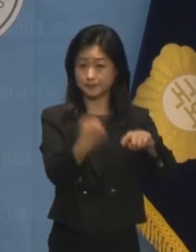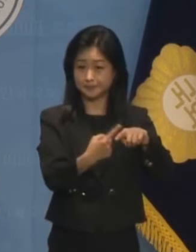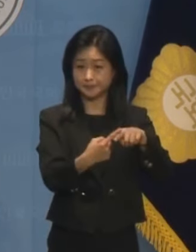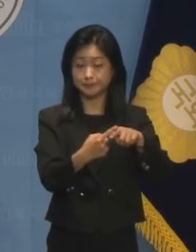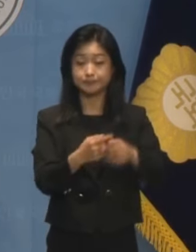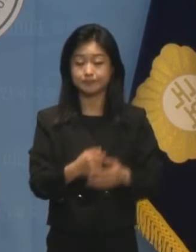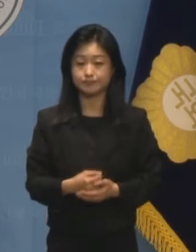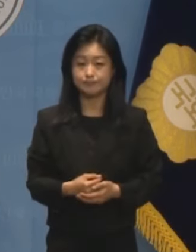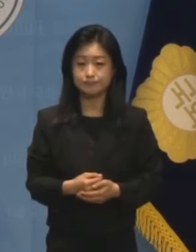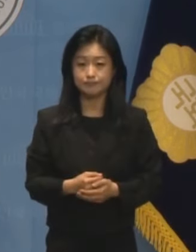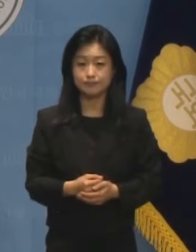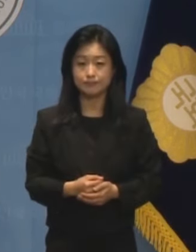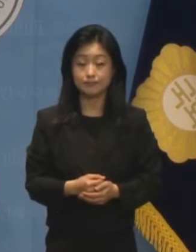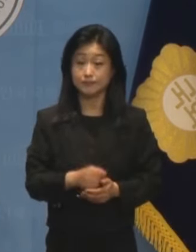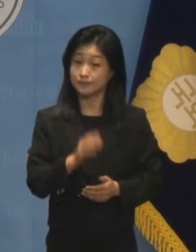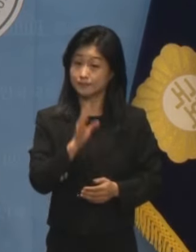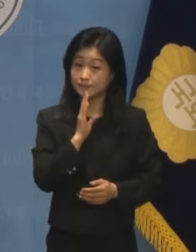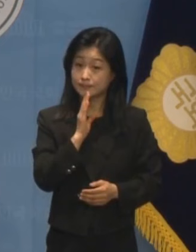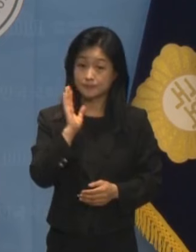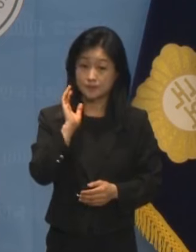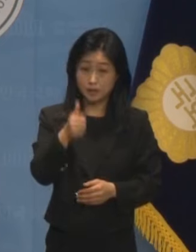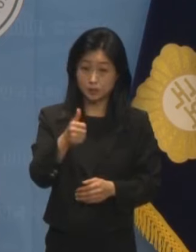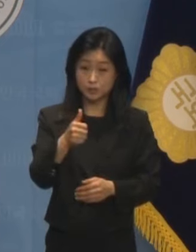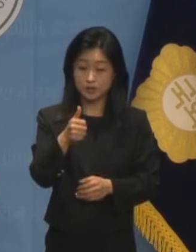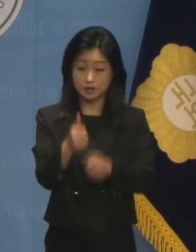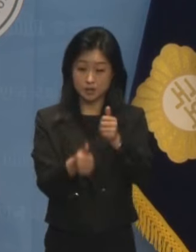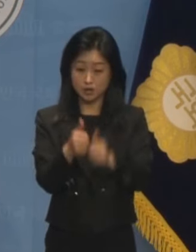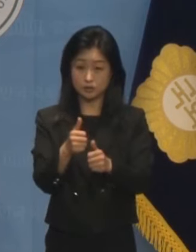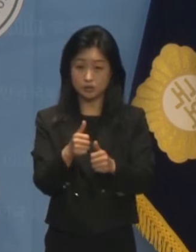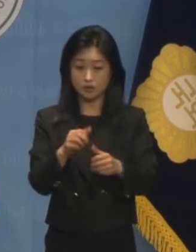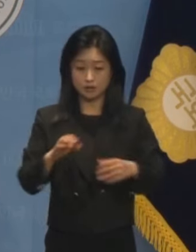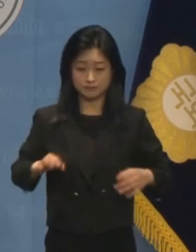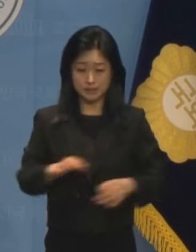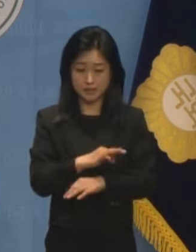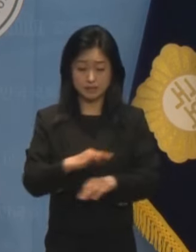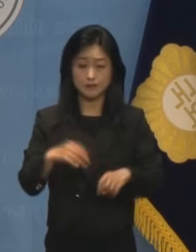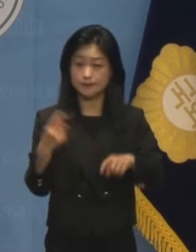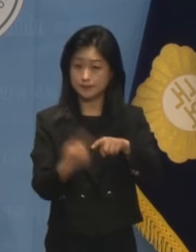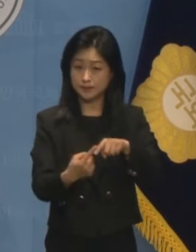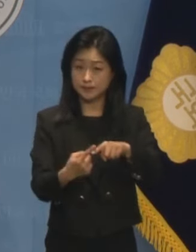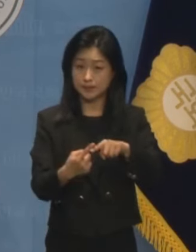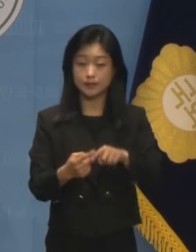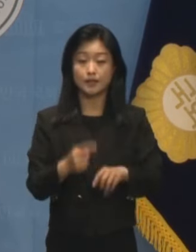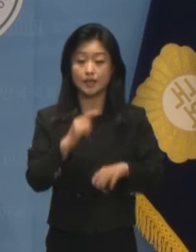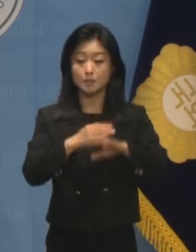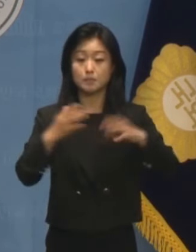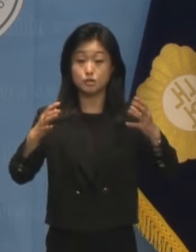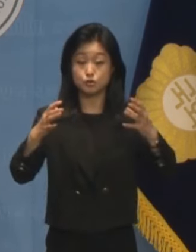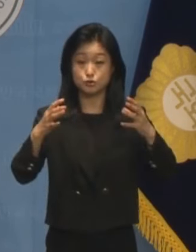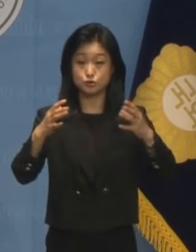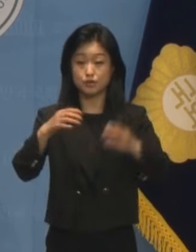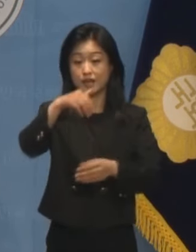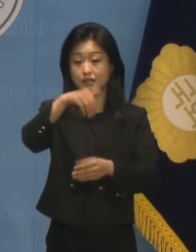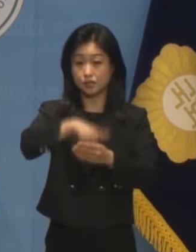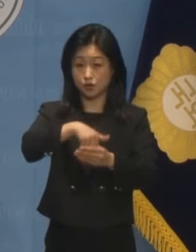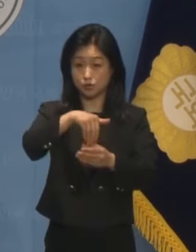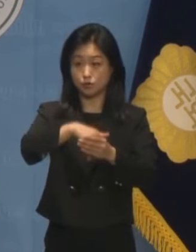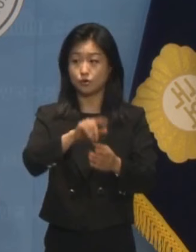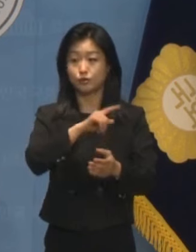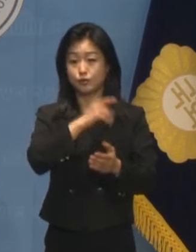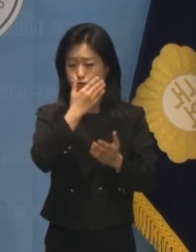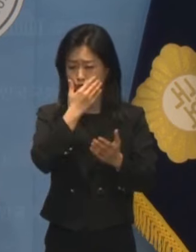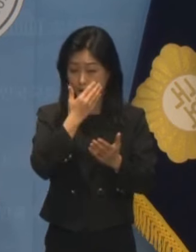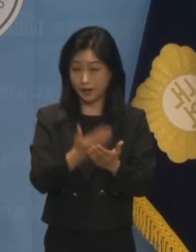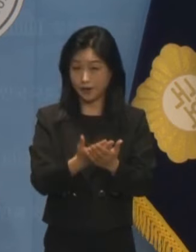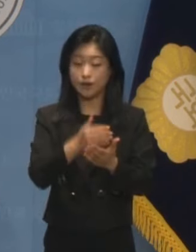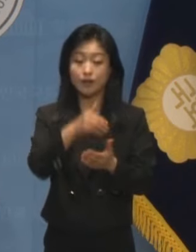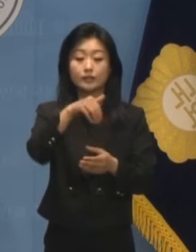사실이라면 명백한 대선 부정 경선 사태입니다. 민주주의의 꽃은 선거라고 했고, 그